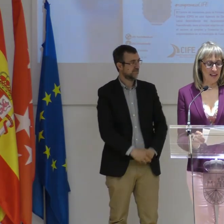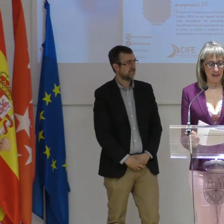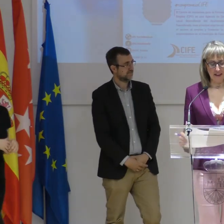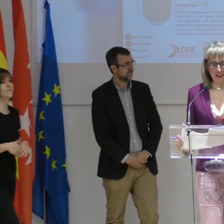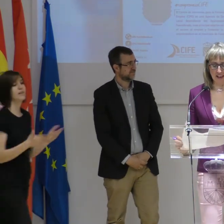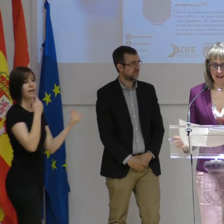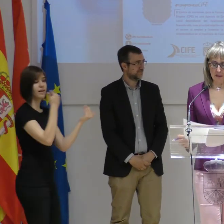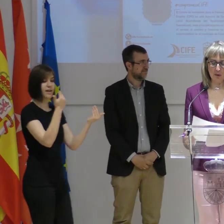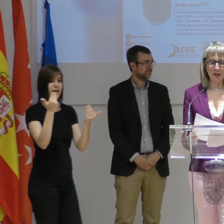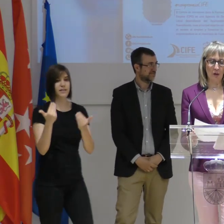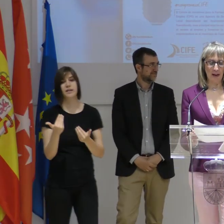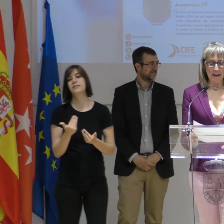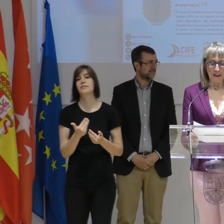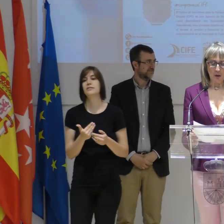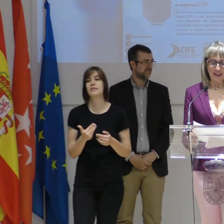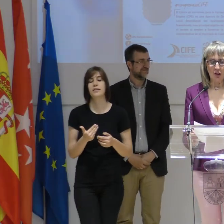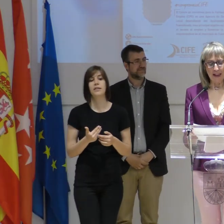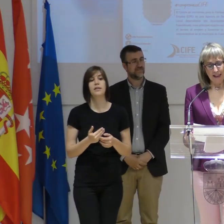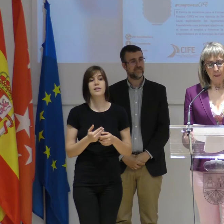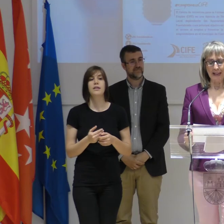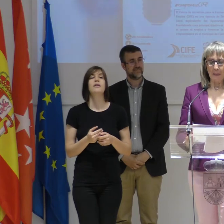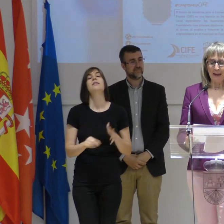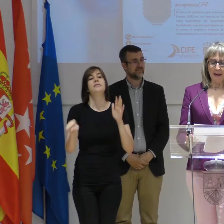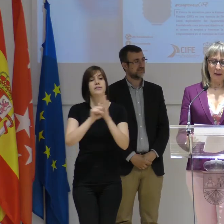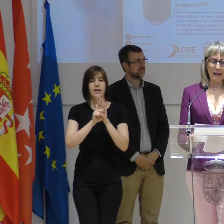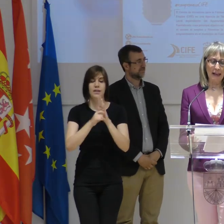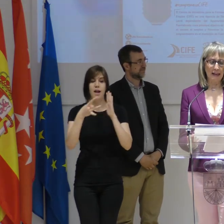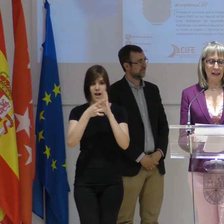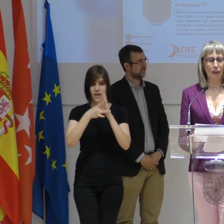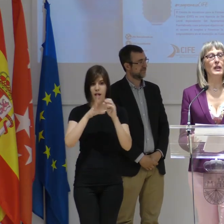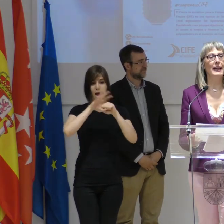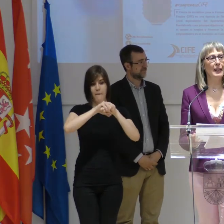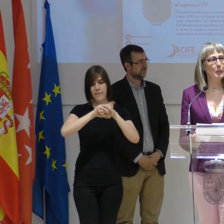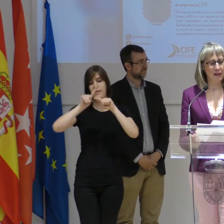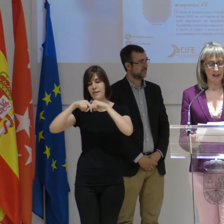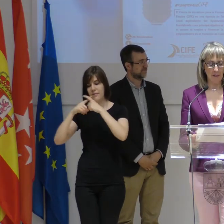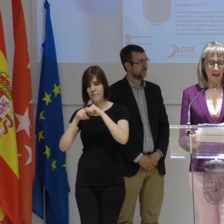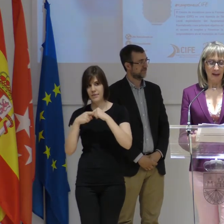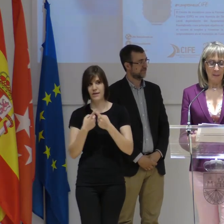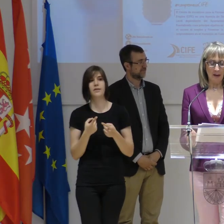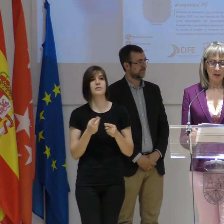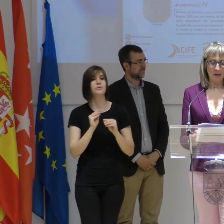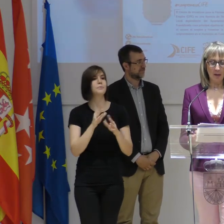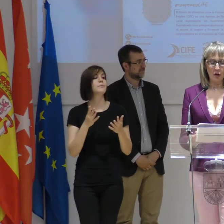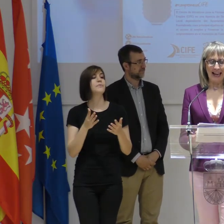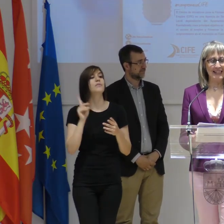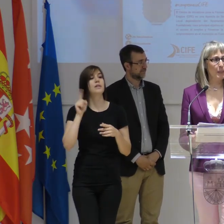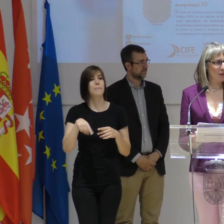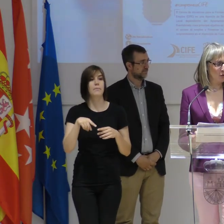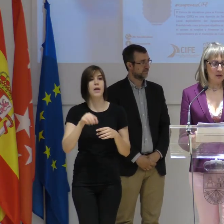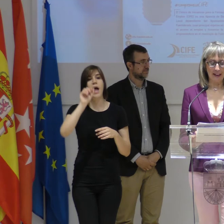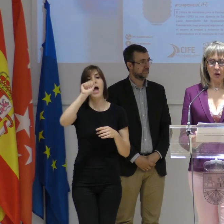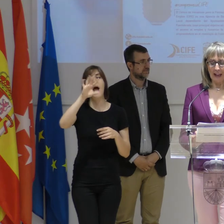Muchas gracias. Y vamos ahora con el sello de calidad empresa amiga de la familia, en esta categoría gran empresa. También lo recibe hoy